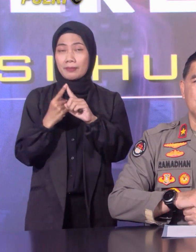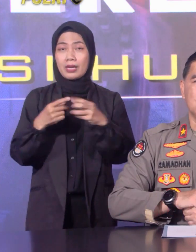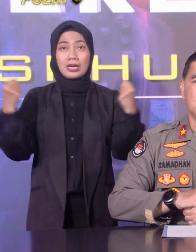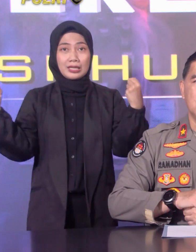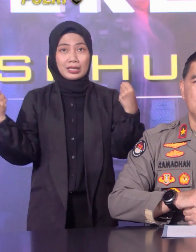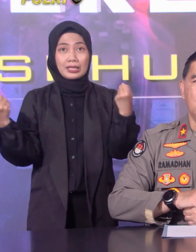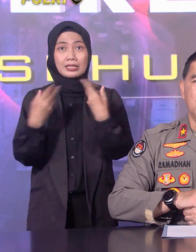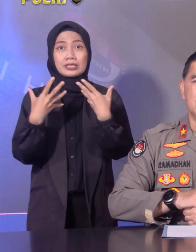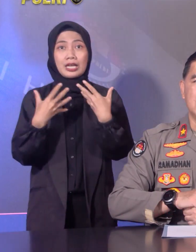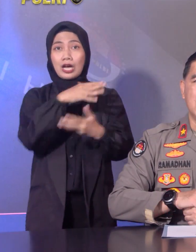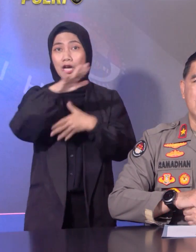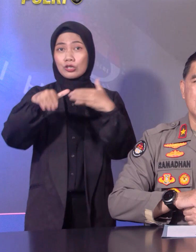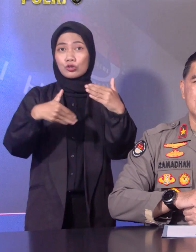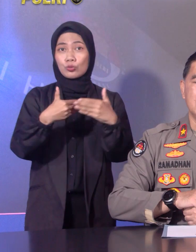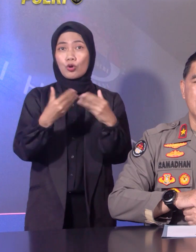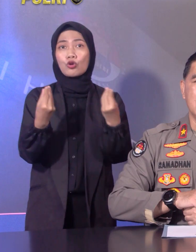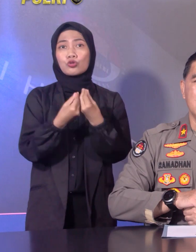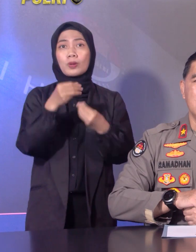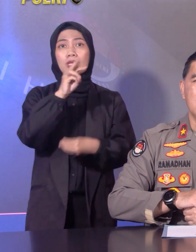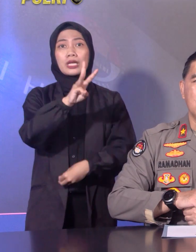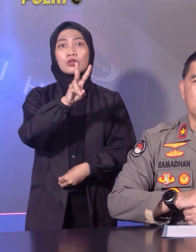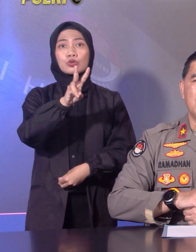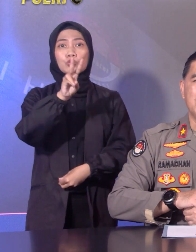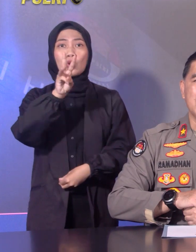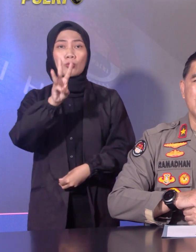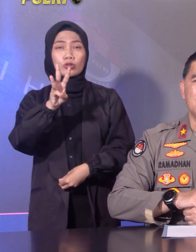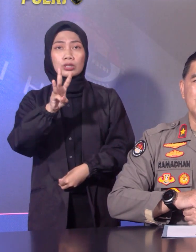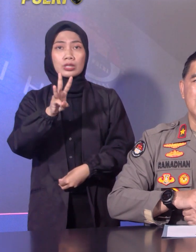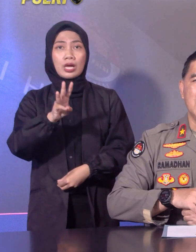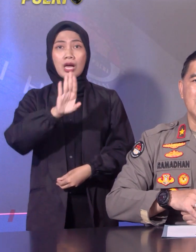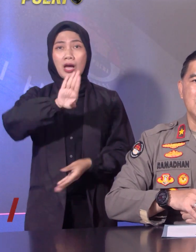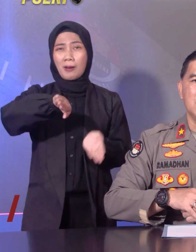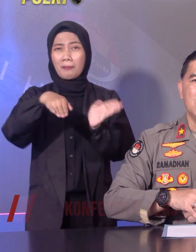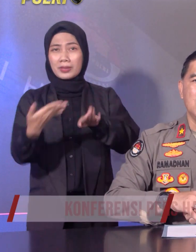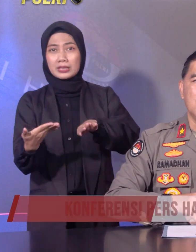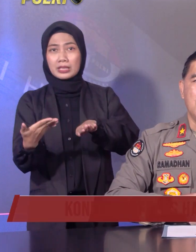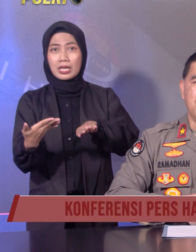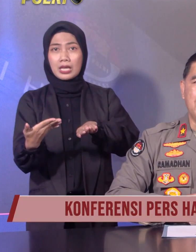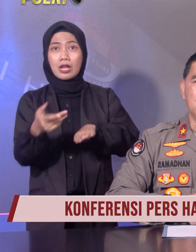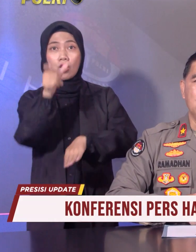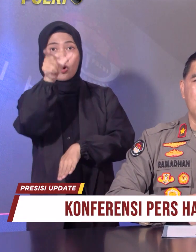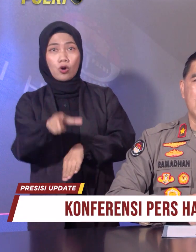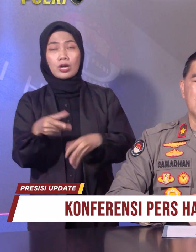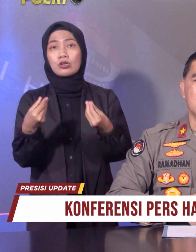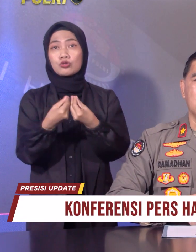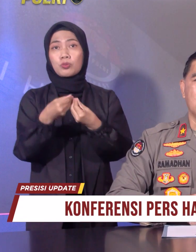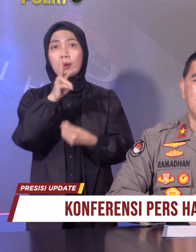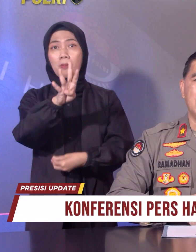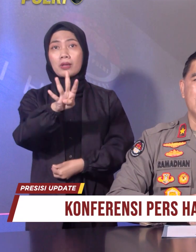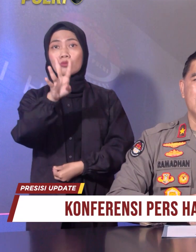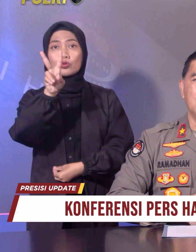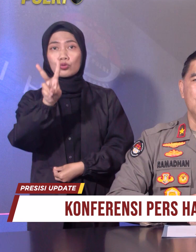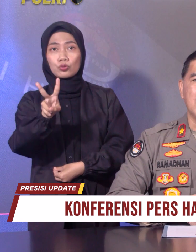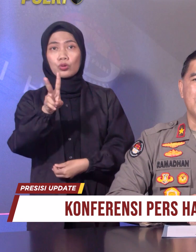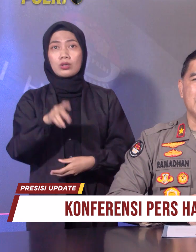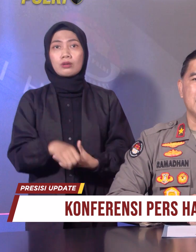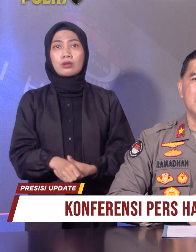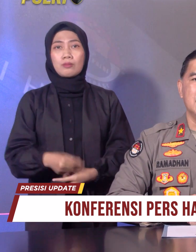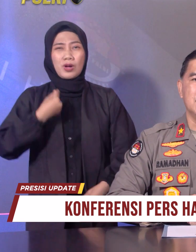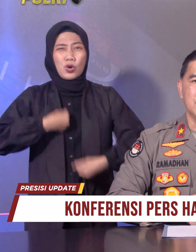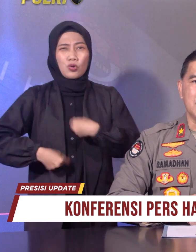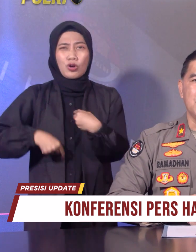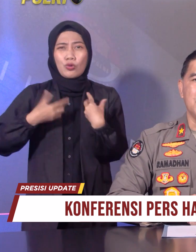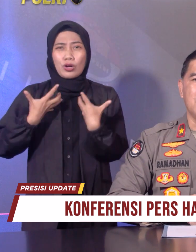323 kejadian, korban meninggal dunia 42 orang, korban luka